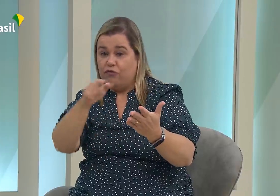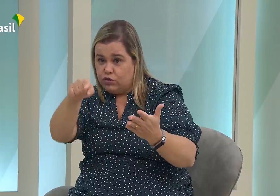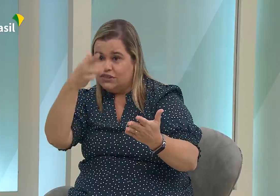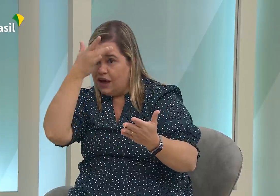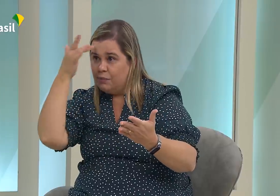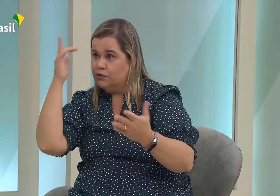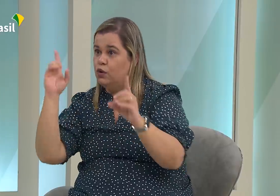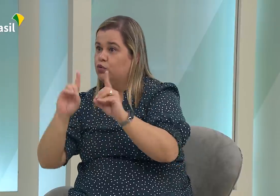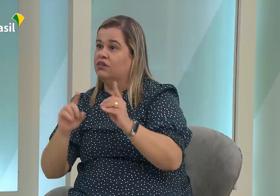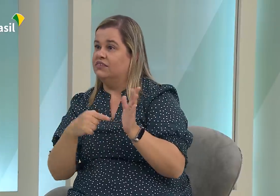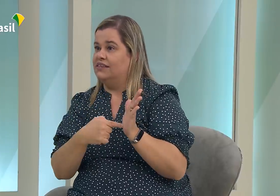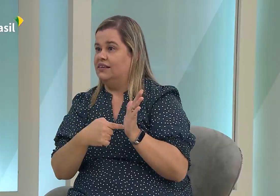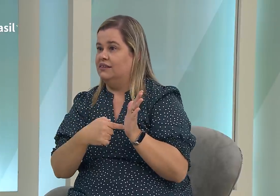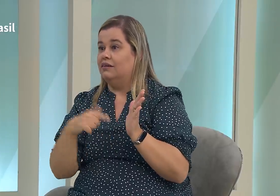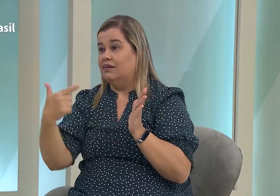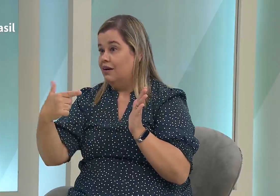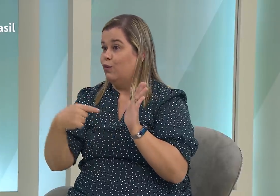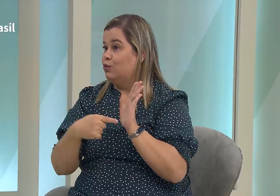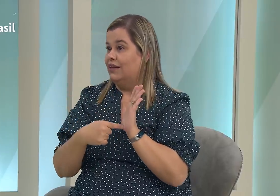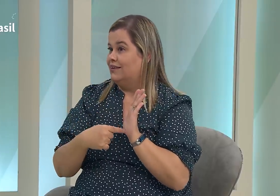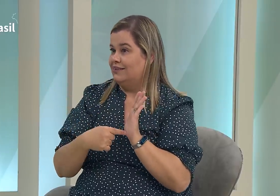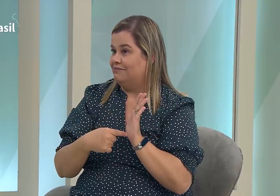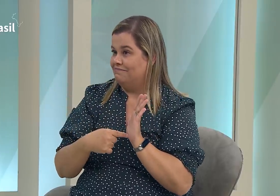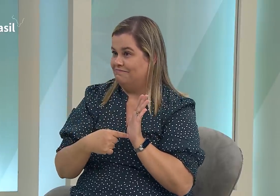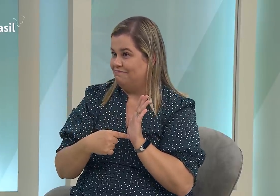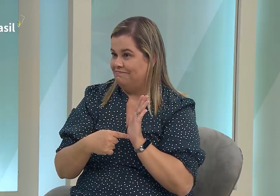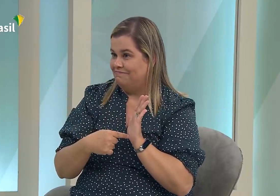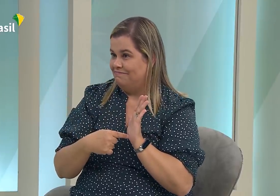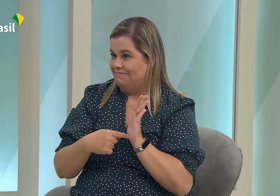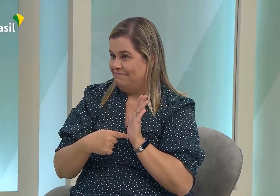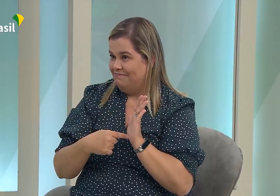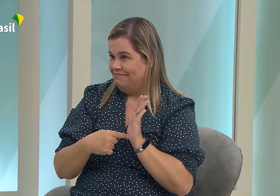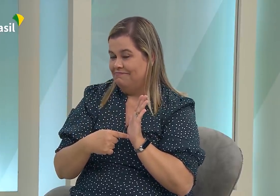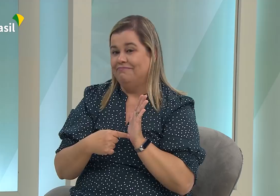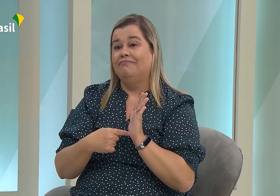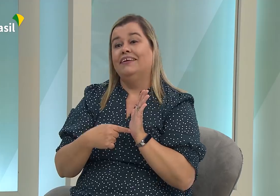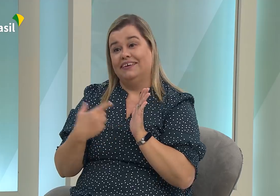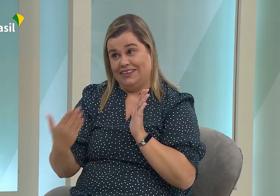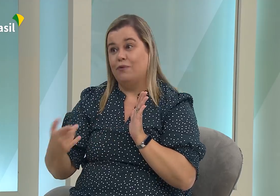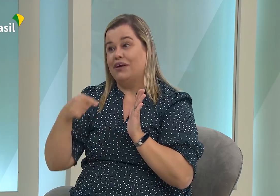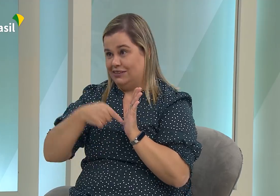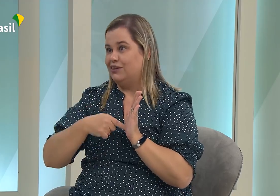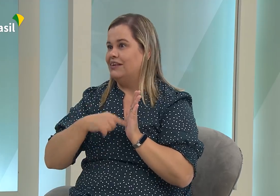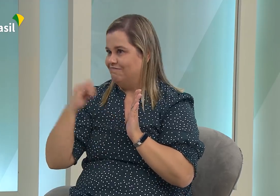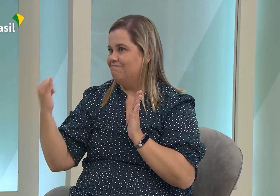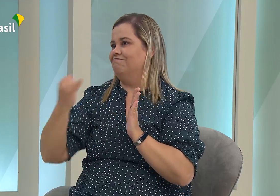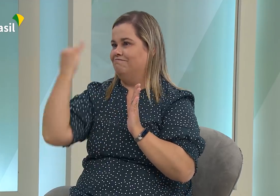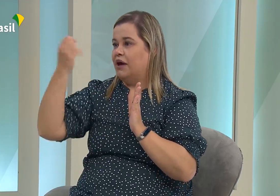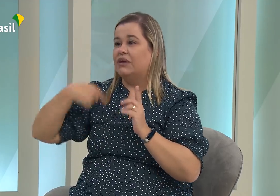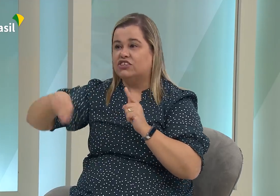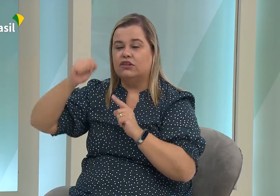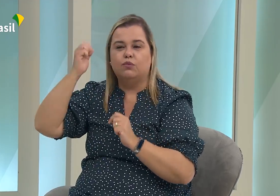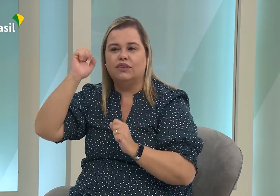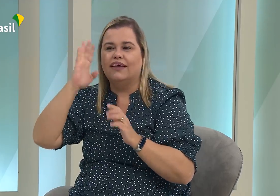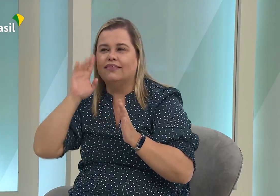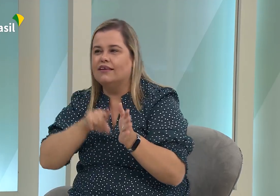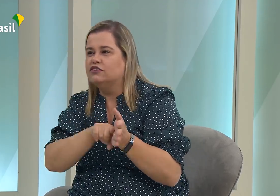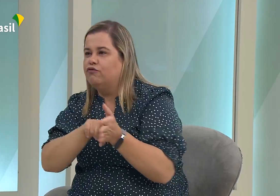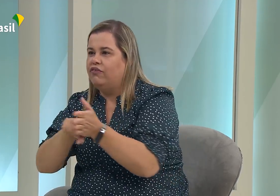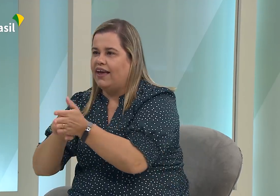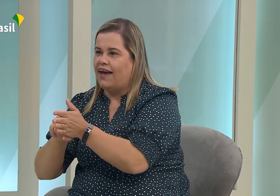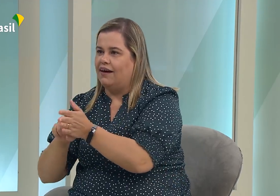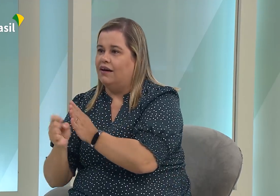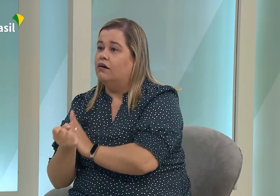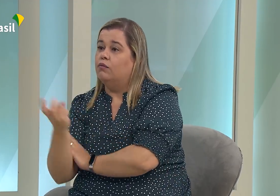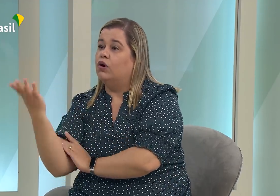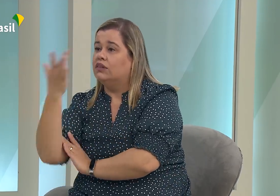deficiência vai até o hospital e não há documentos, não há relato que mostre que é uma pessoa com deficiência para que a gente possa contabilizar.